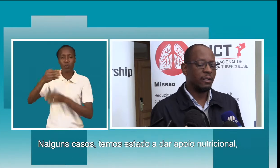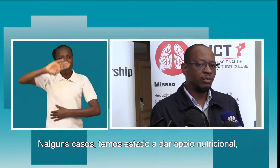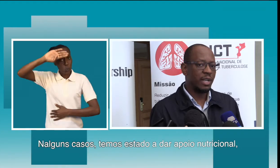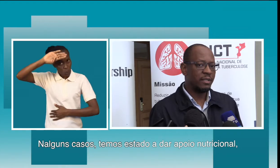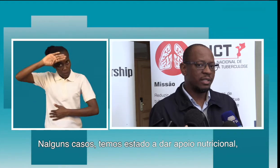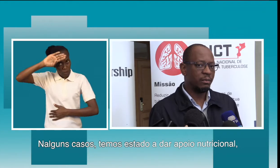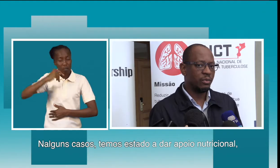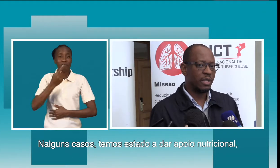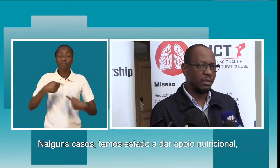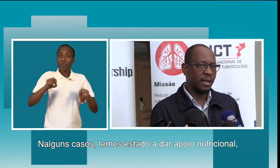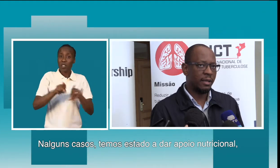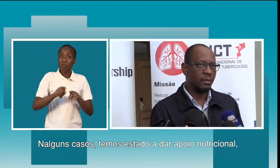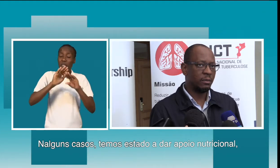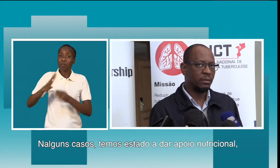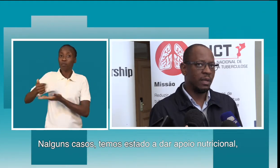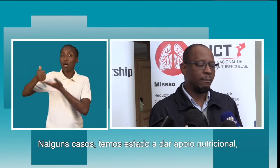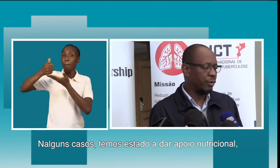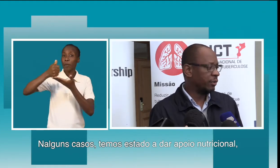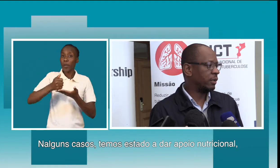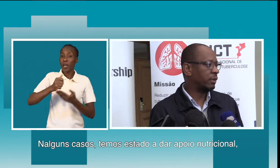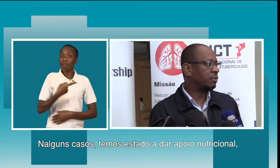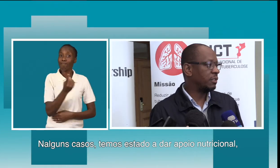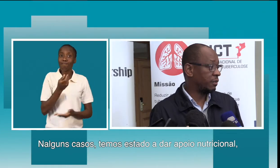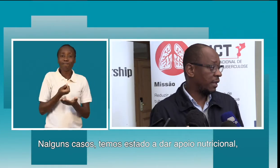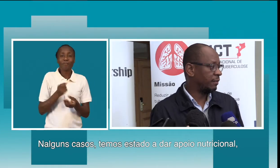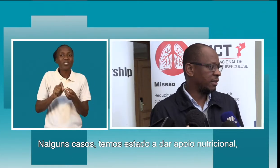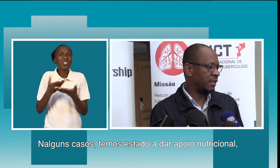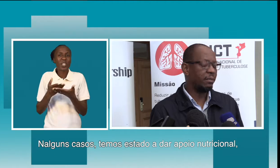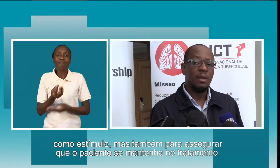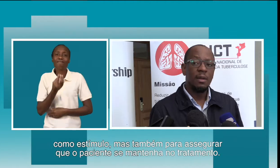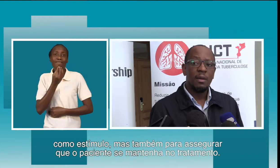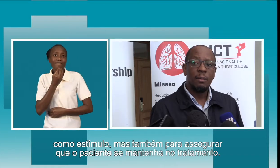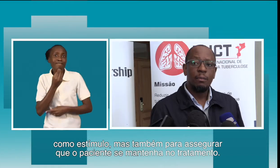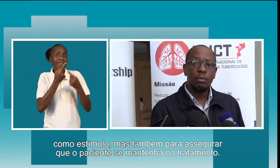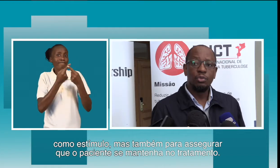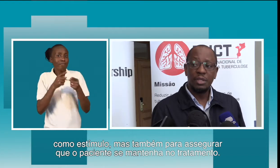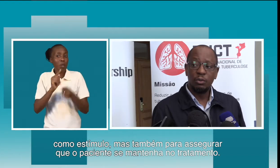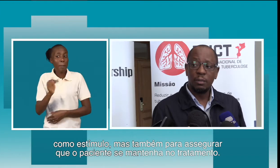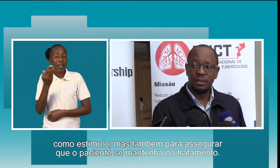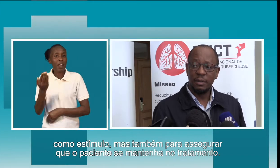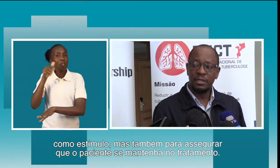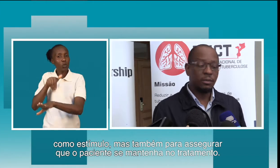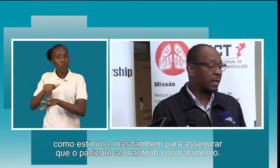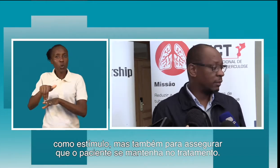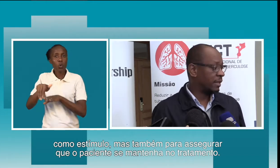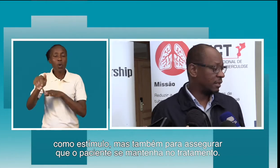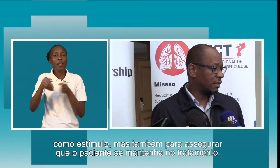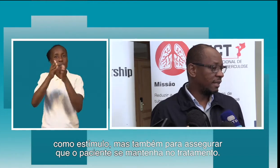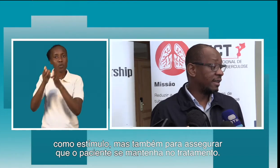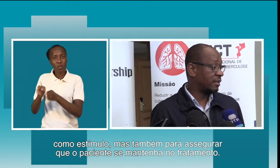em alguns casos, temos estado a dar algum apoio nutricional, por exemplo, como estímulo, mas também para assegurar que o paciente mantém